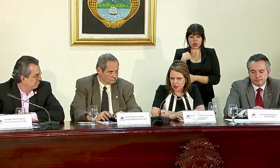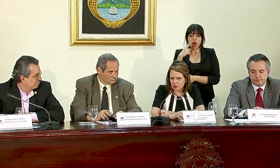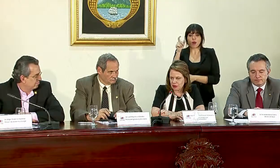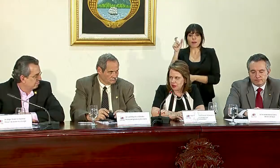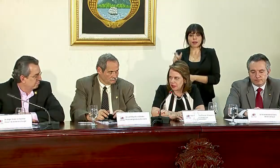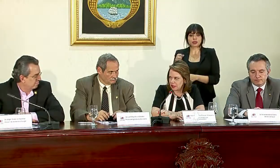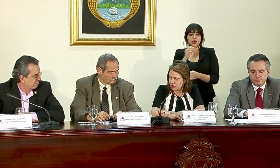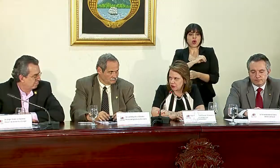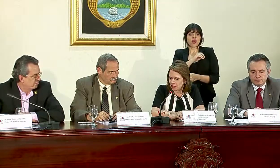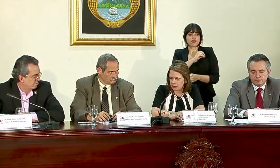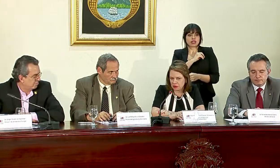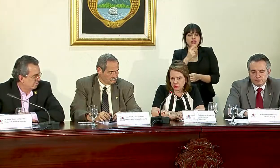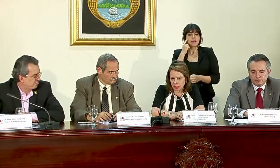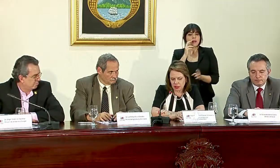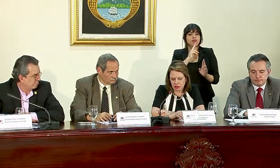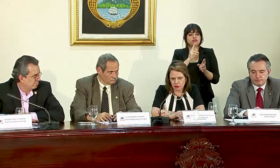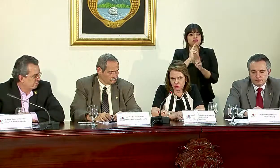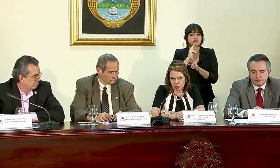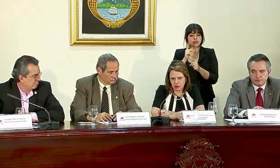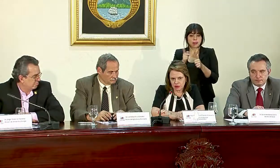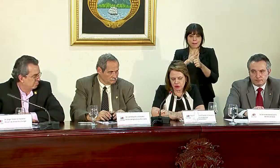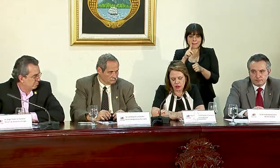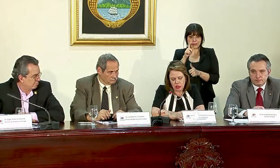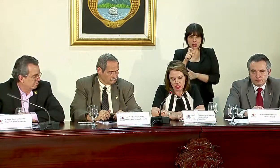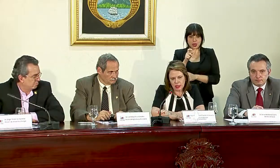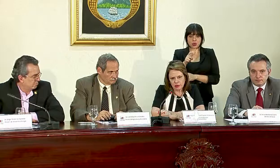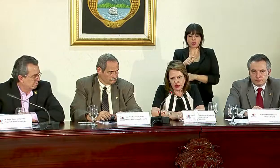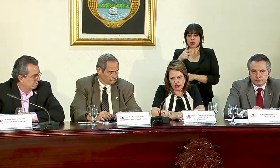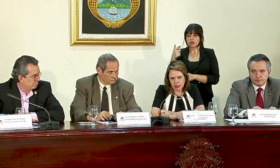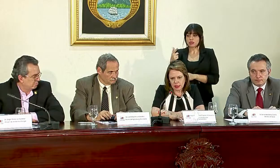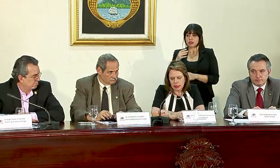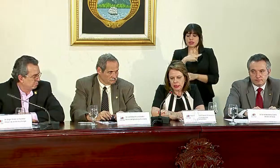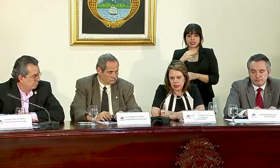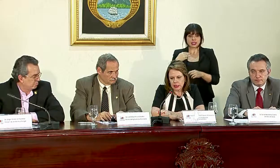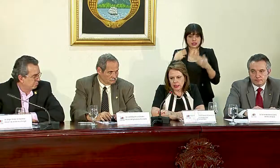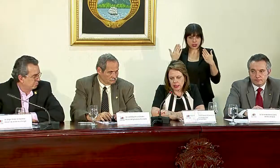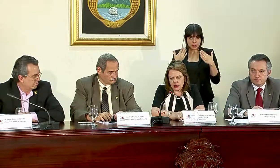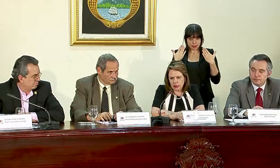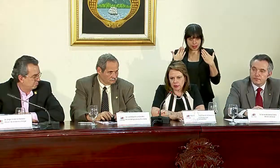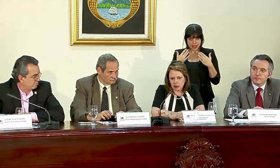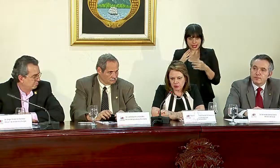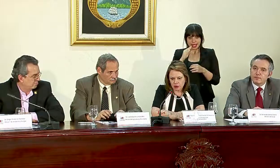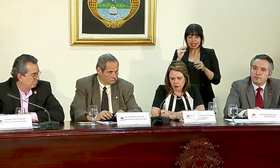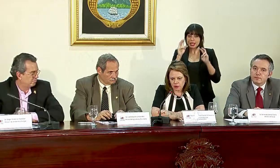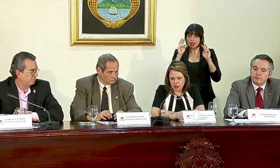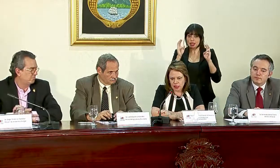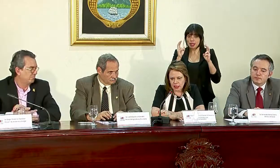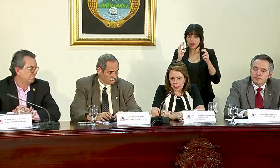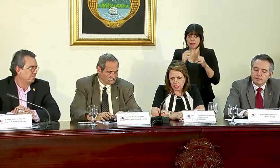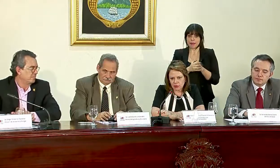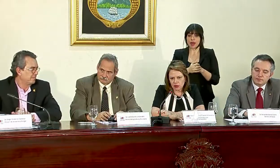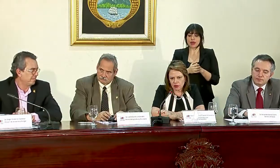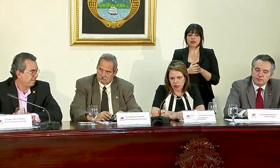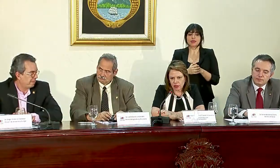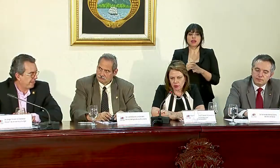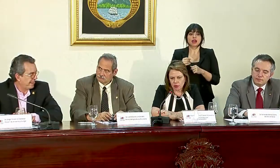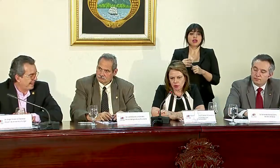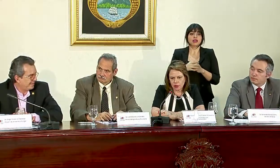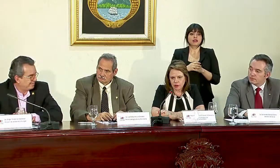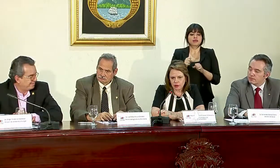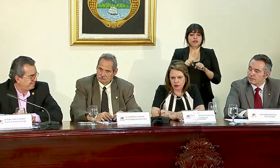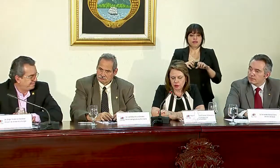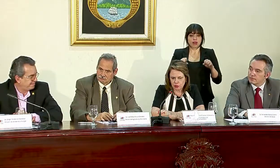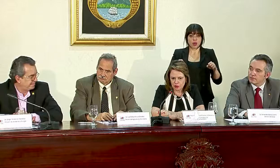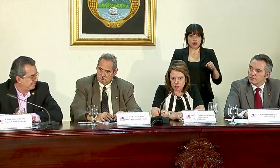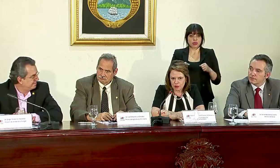para responder. Le pasaré la primera pregunta al señor ministro de Ambiente y el tema del fraude fiscal hemos designado